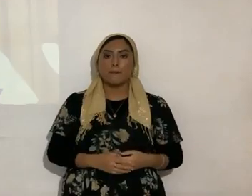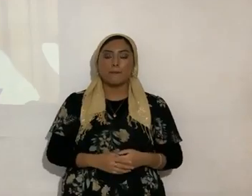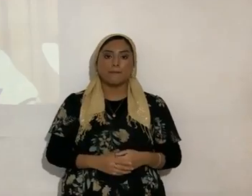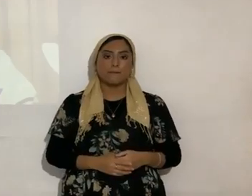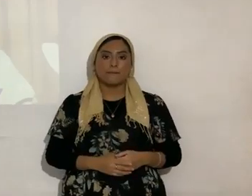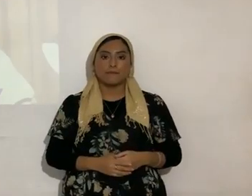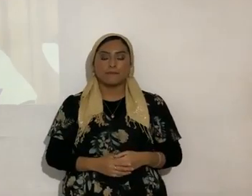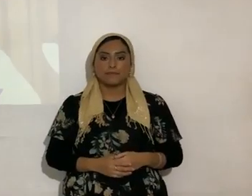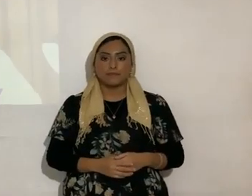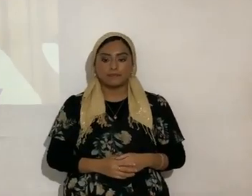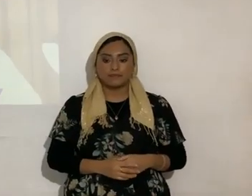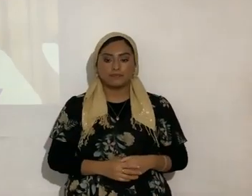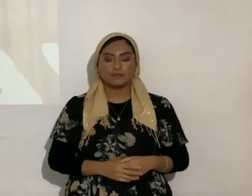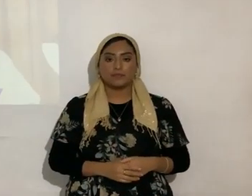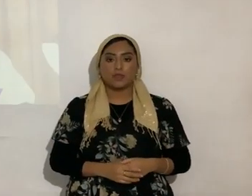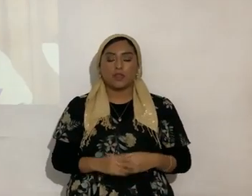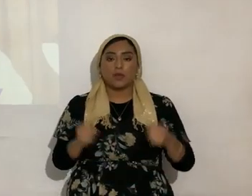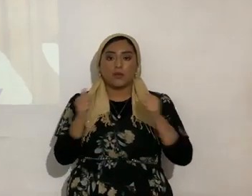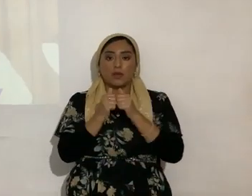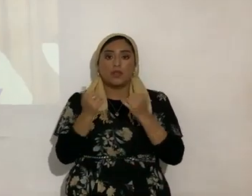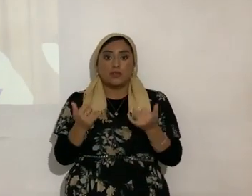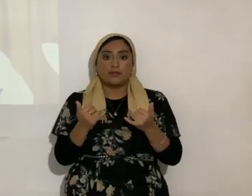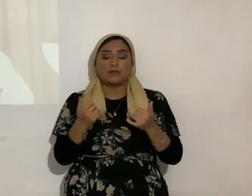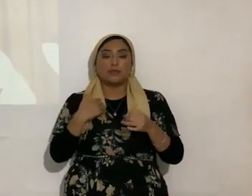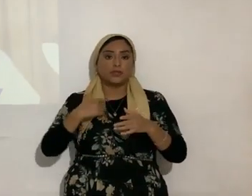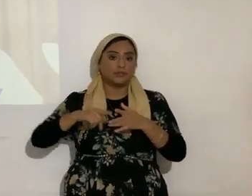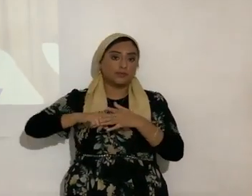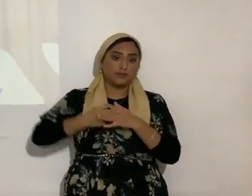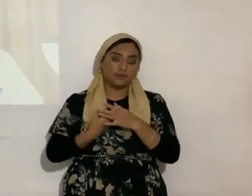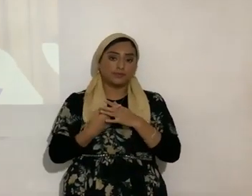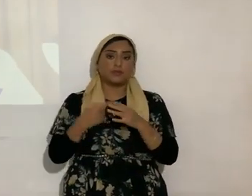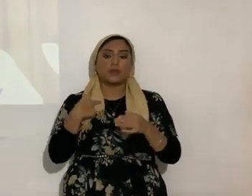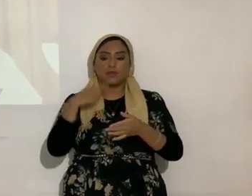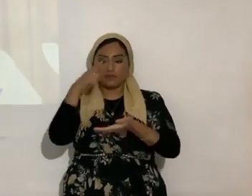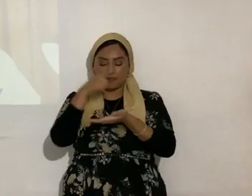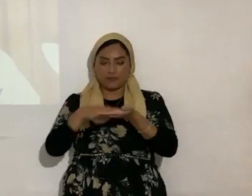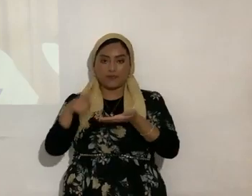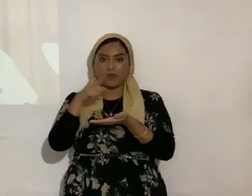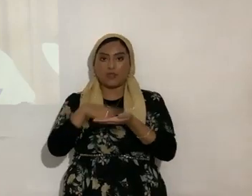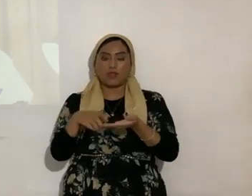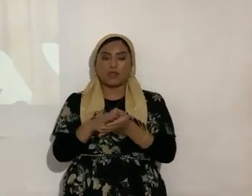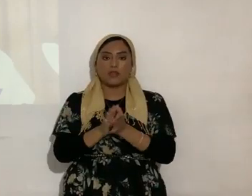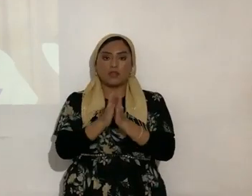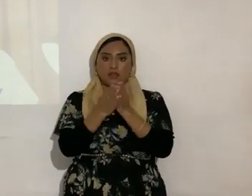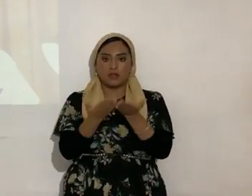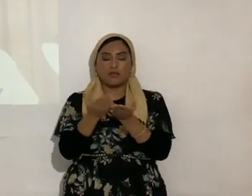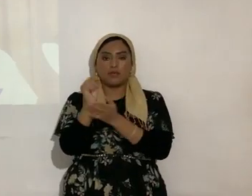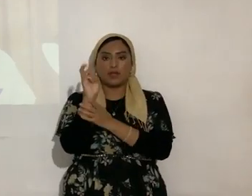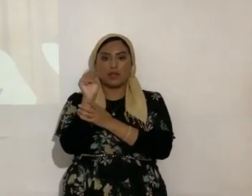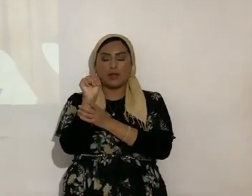Bueno, entonces, con esta cita vamos a iniciar, y vamos a ir a Mateo, antes de